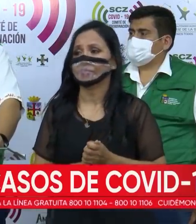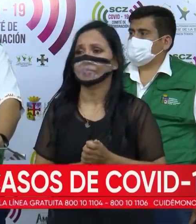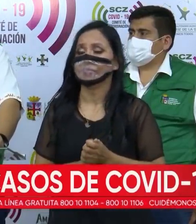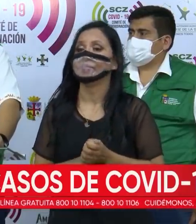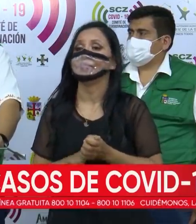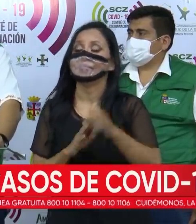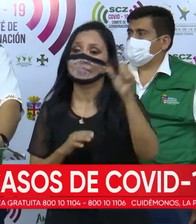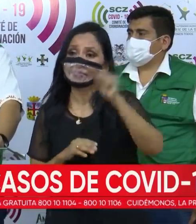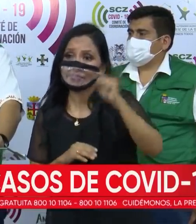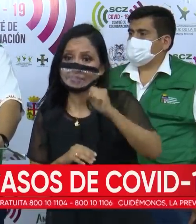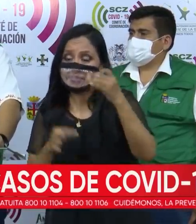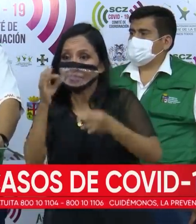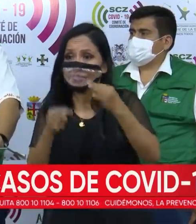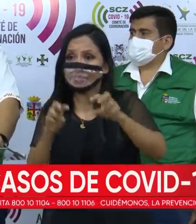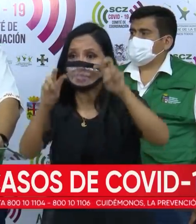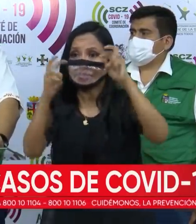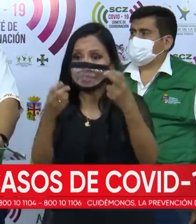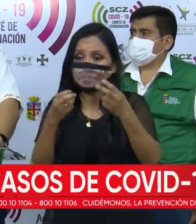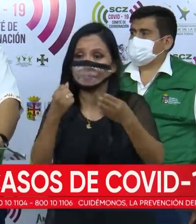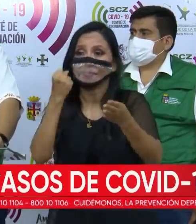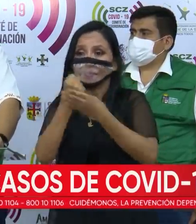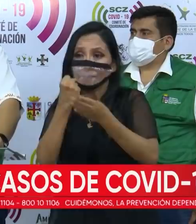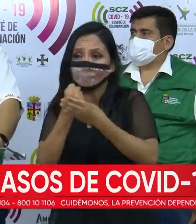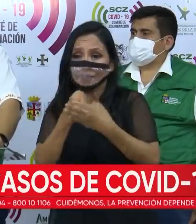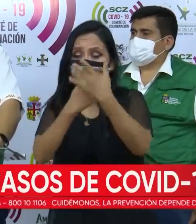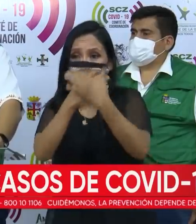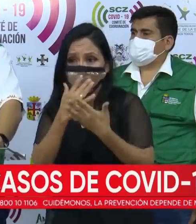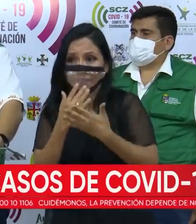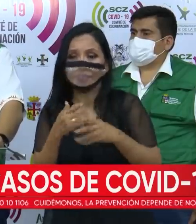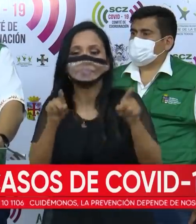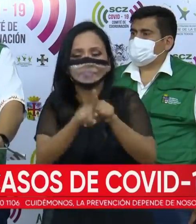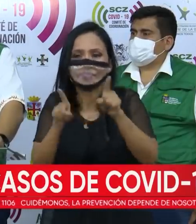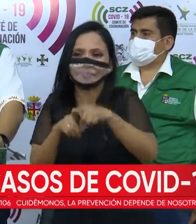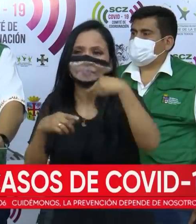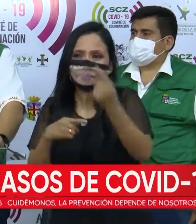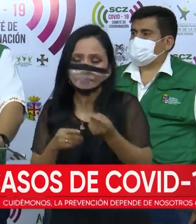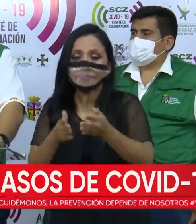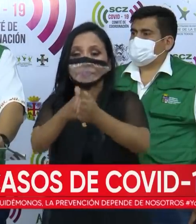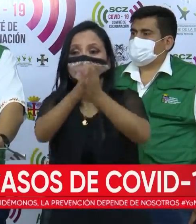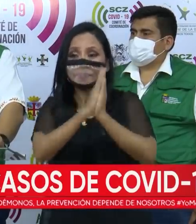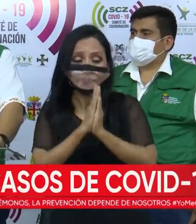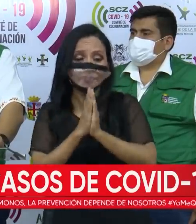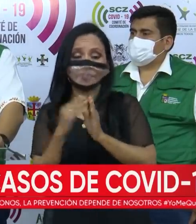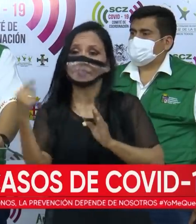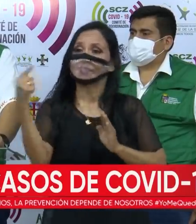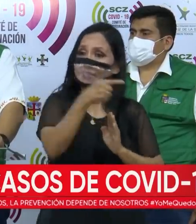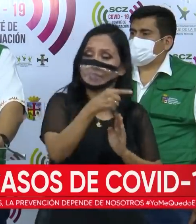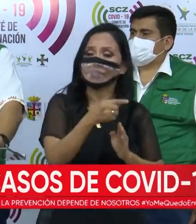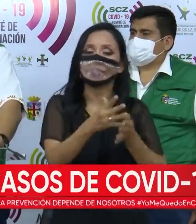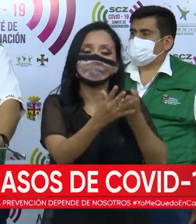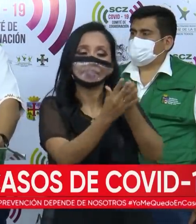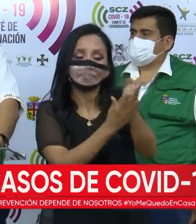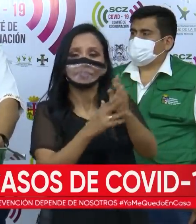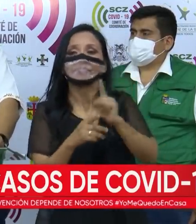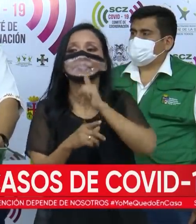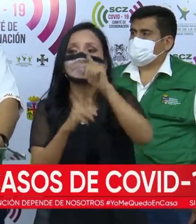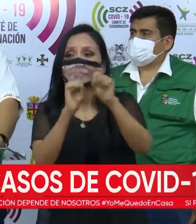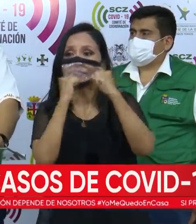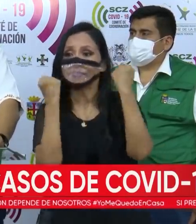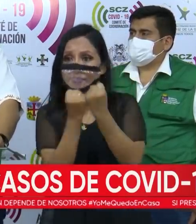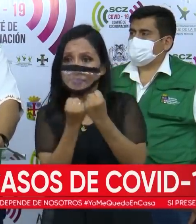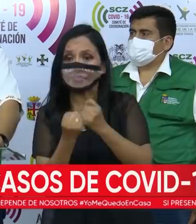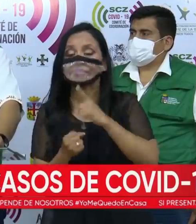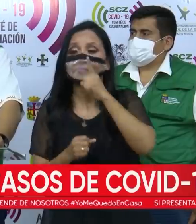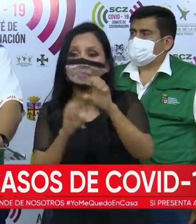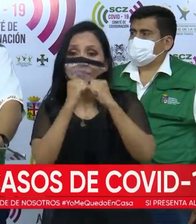Justamente, si es respecto al tema del Banco de Sangre, como le indicaba, la solicitud va a salir a través de la seguridad social. La